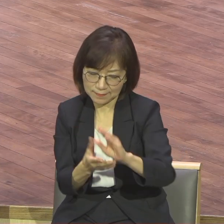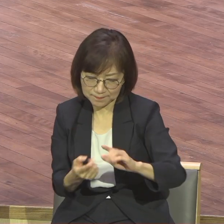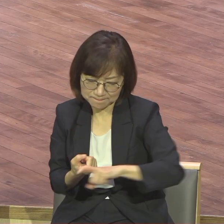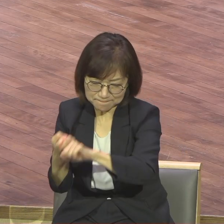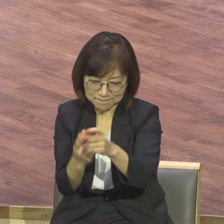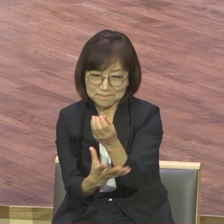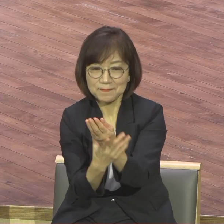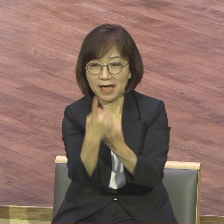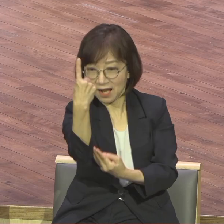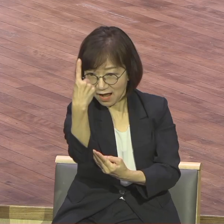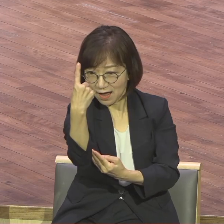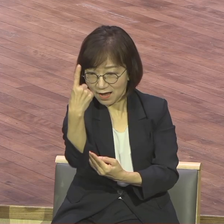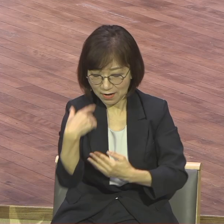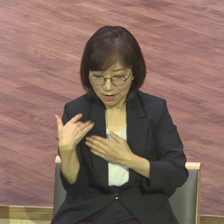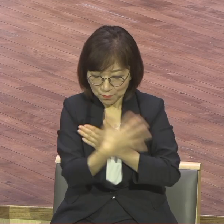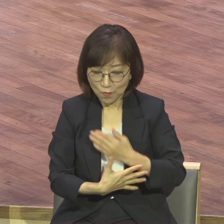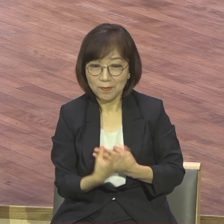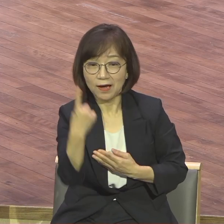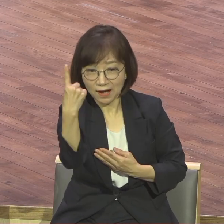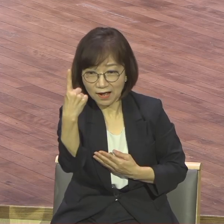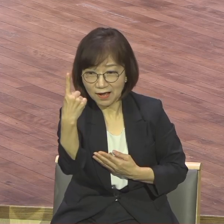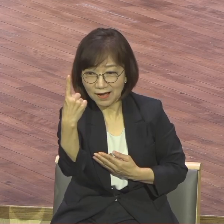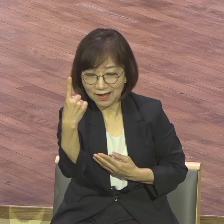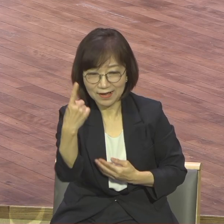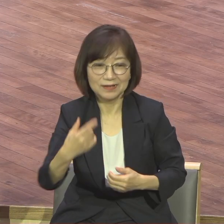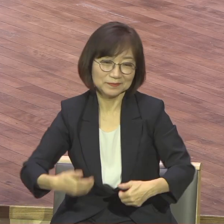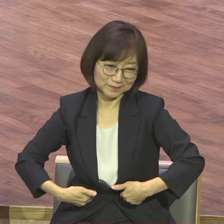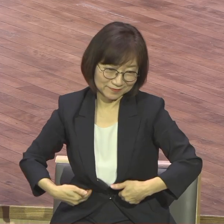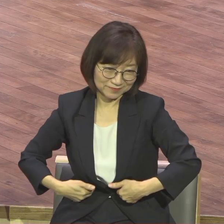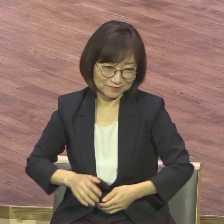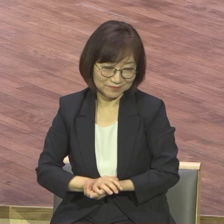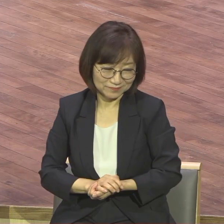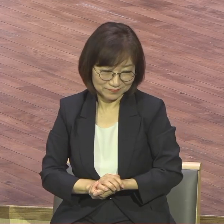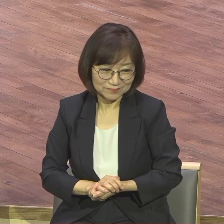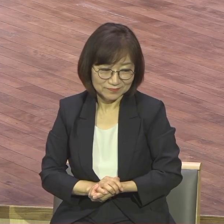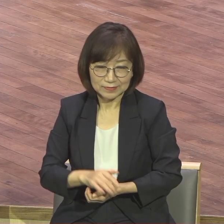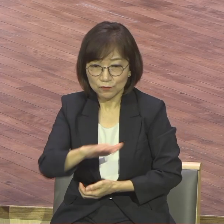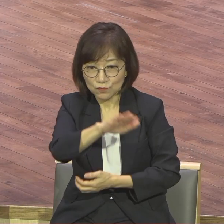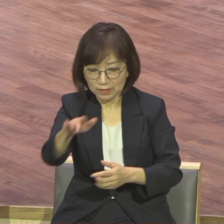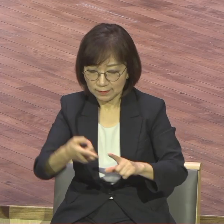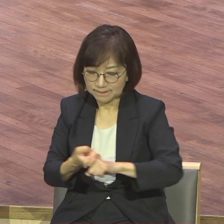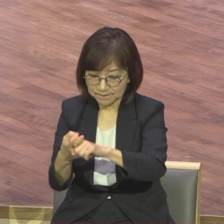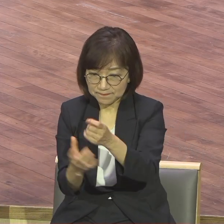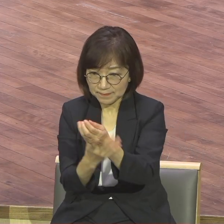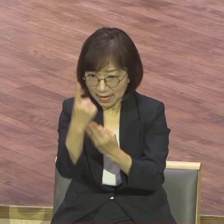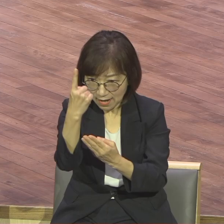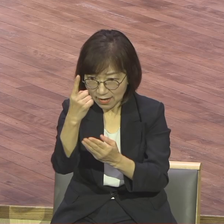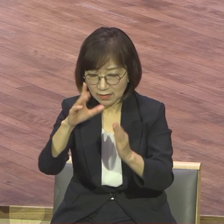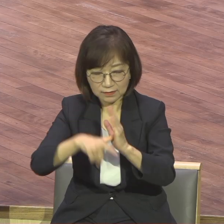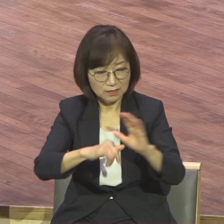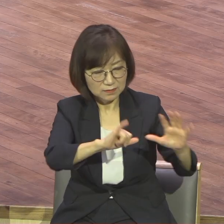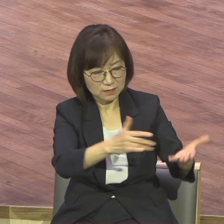그야말로 가득한 세상을 변화시키는 힘이 하나 될 때 교회에서 일어난다. 것입니다.